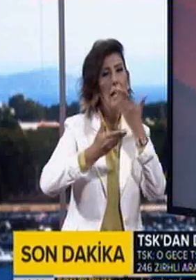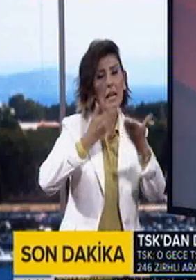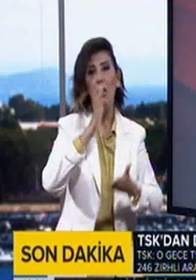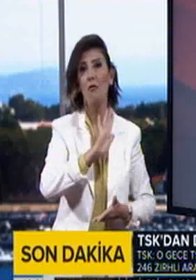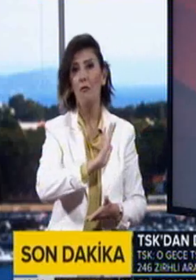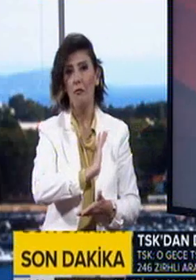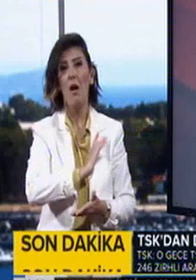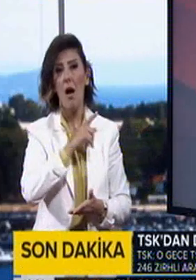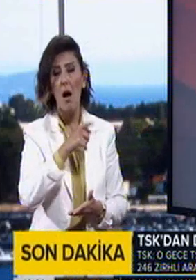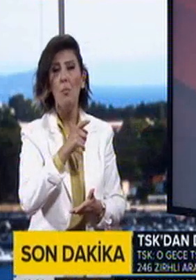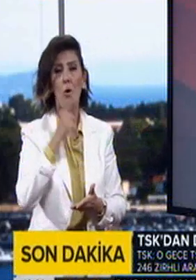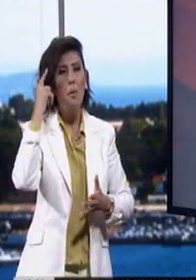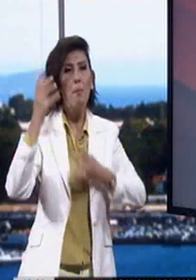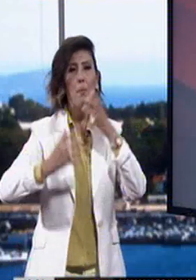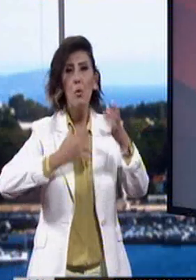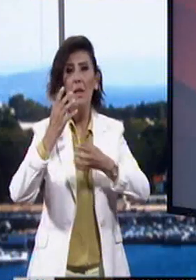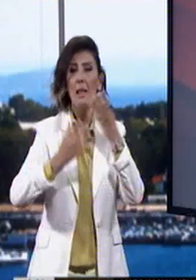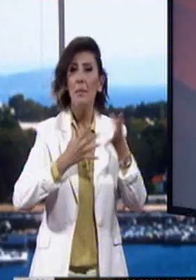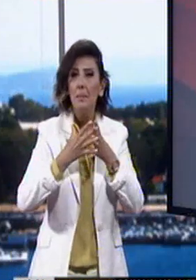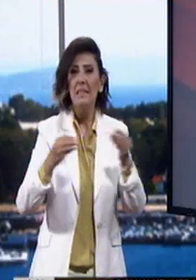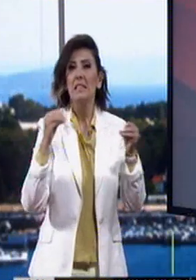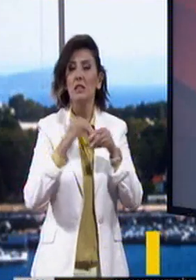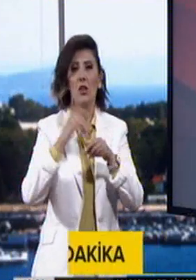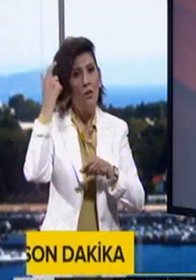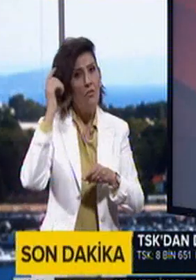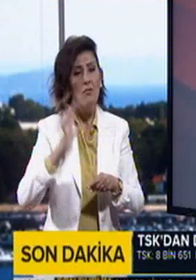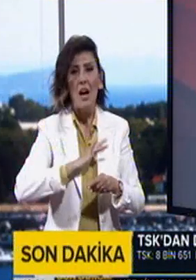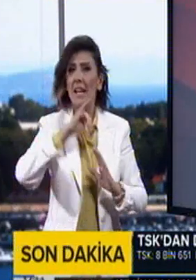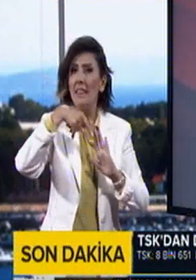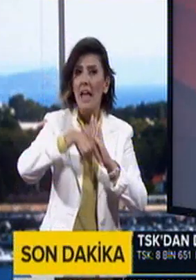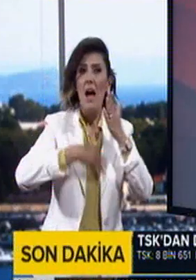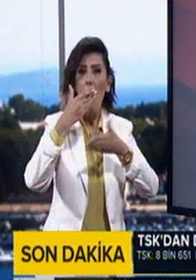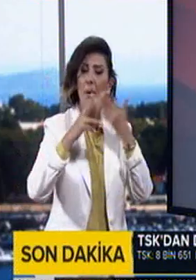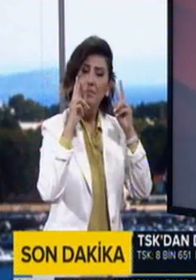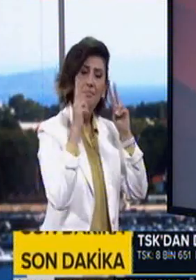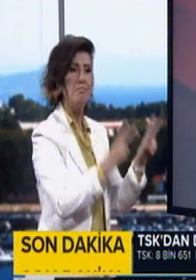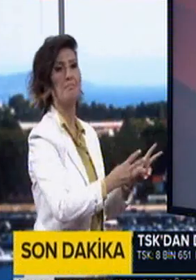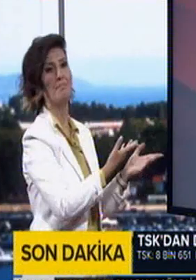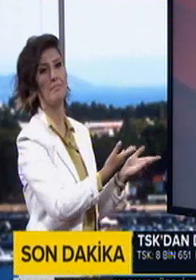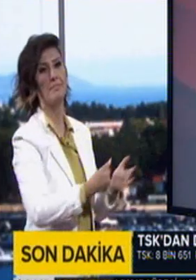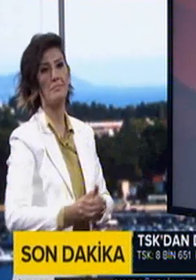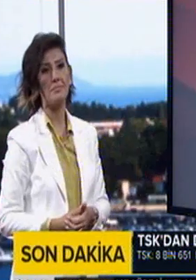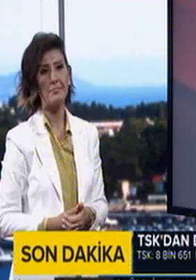bulunuyorlar. Bu travmayı atlatabilmek için önerilerde bulunuyorlar. Detayları haberimizde izliyoruz.